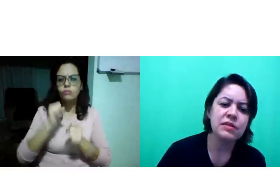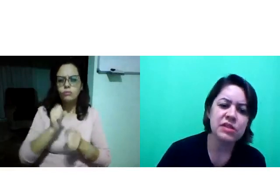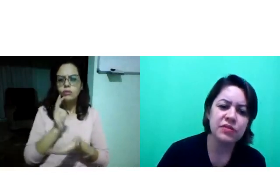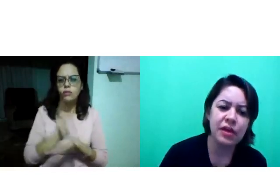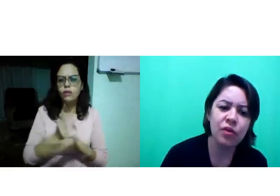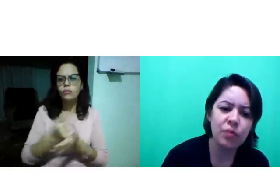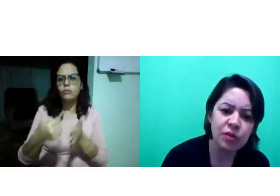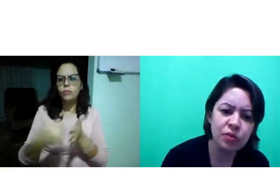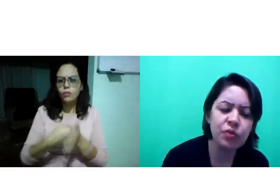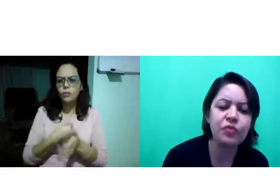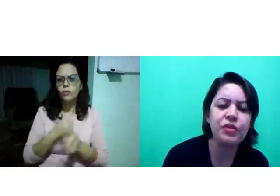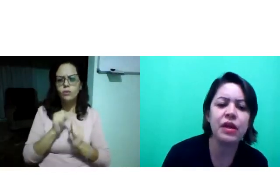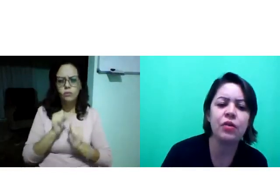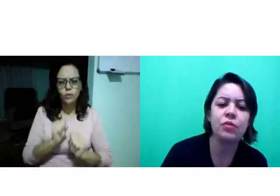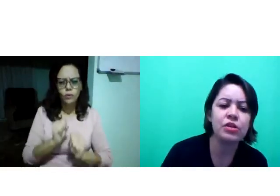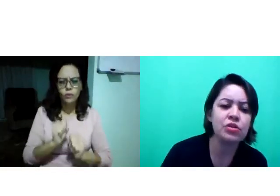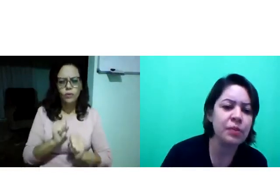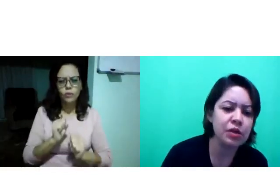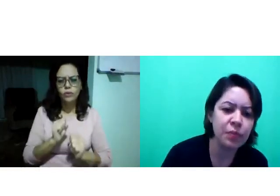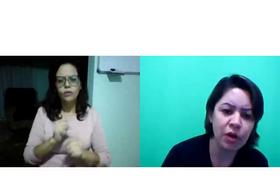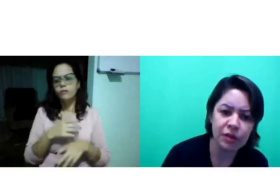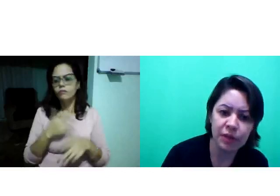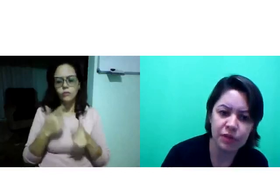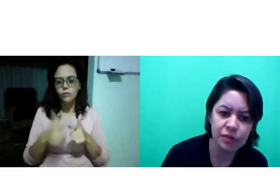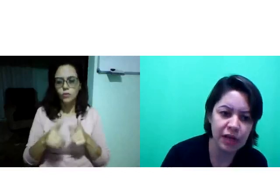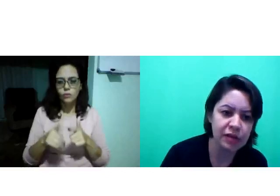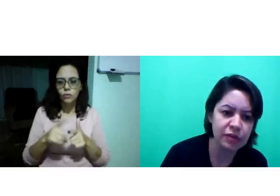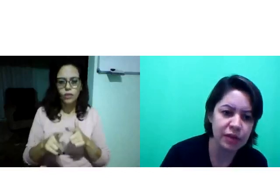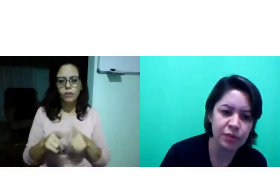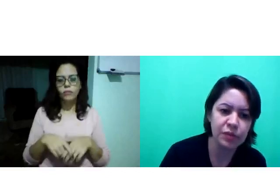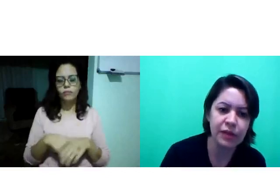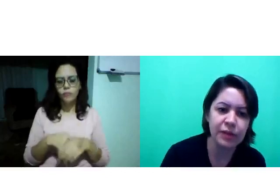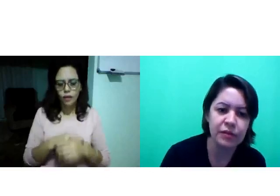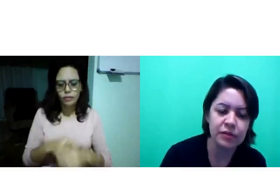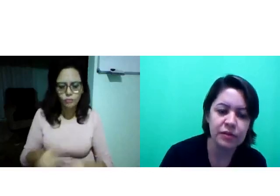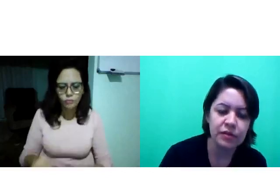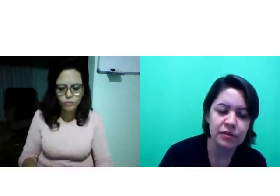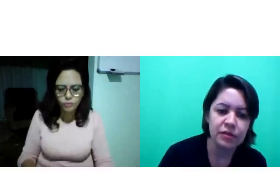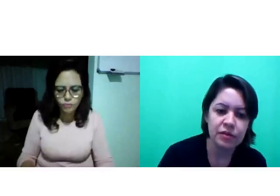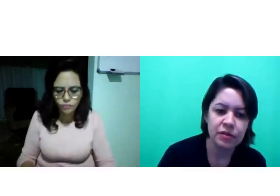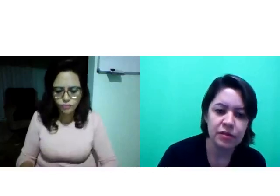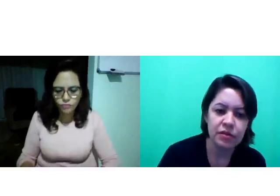Se vocês tiverem alguma dúvida, algum questionamento, podem perguntar, não tem problema.